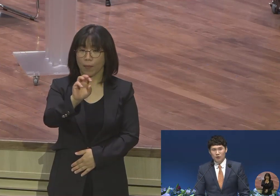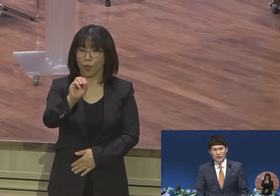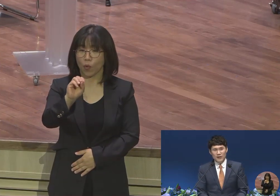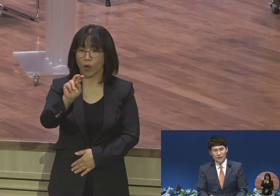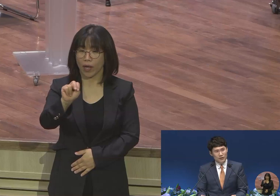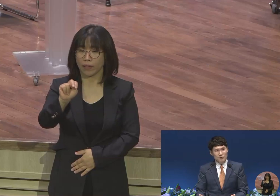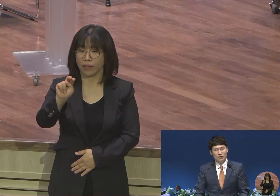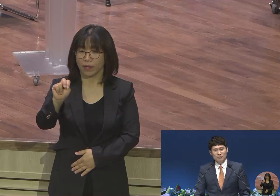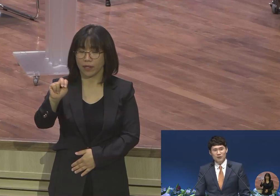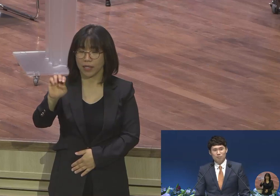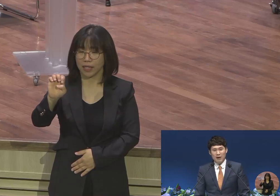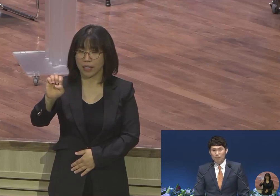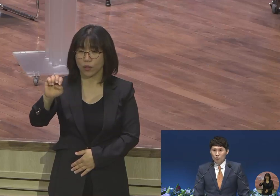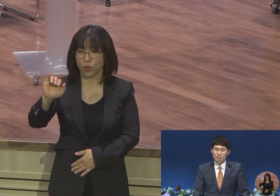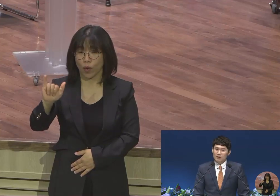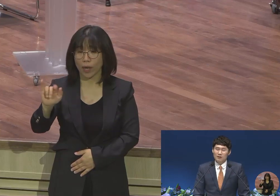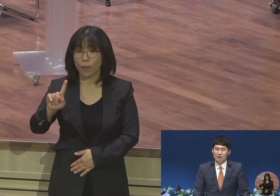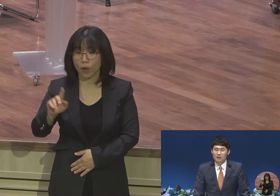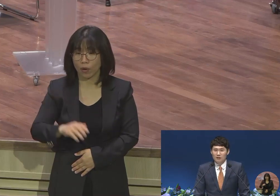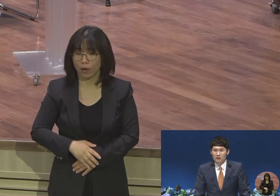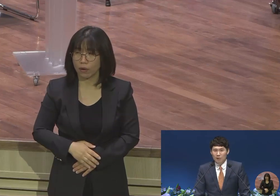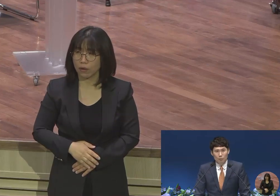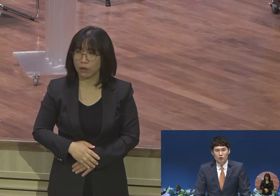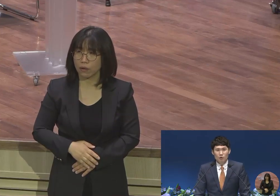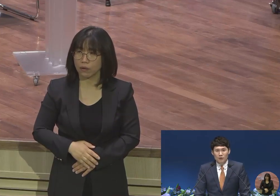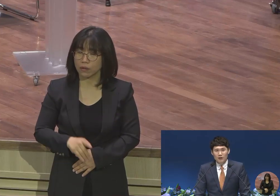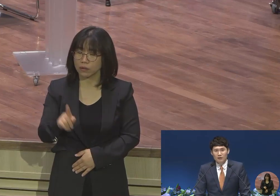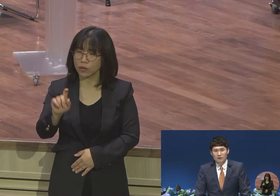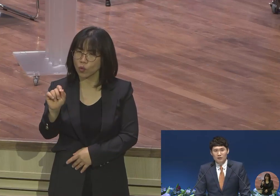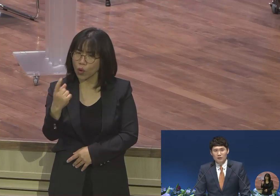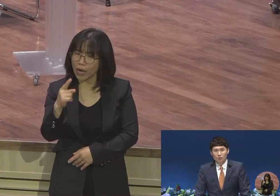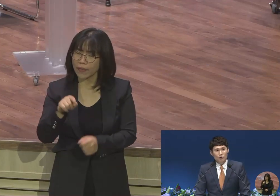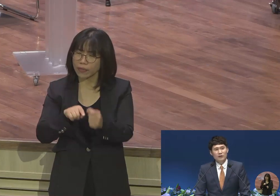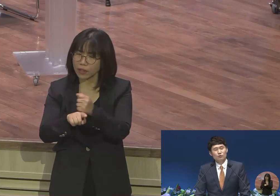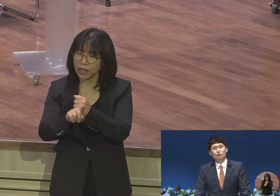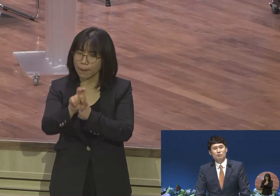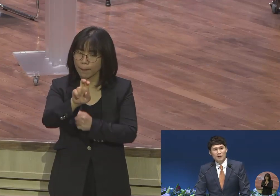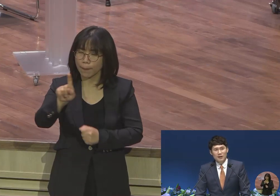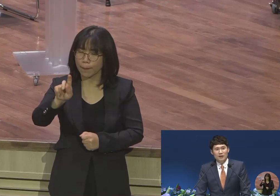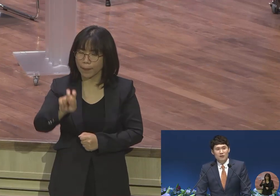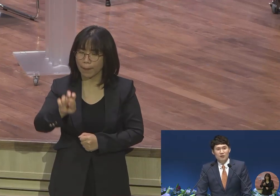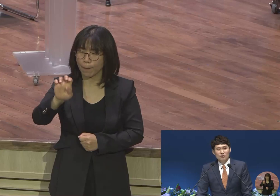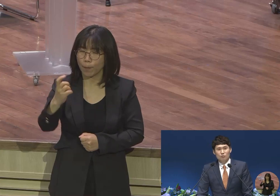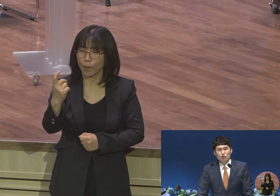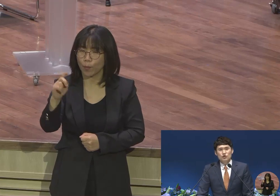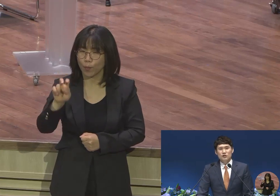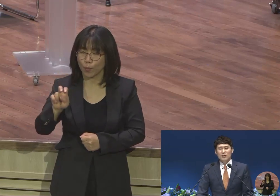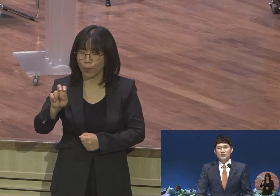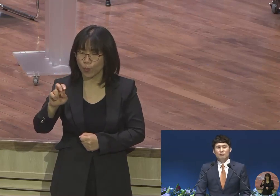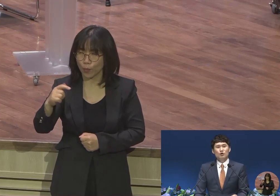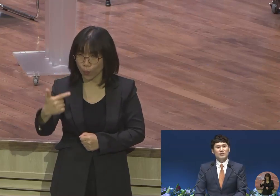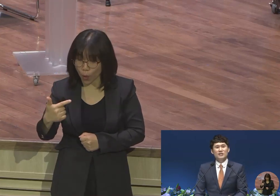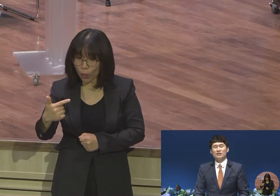머니의 어건이 뭐냐면 만몬입니다 만몬이 뭡니까? 고대 근동지방에 물질과 재물의 신